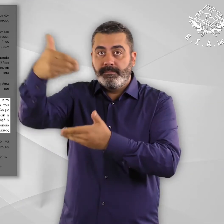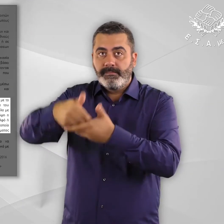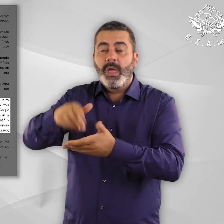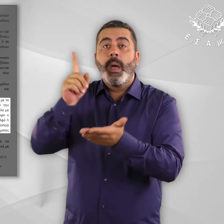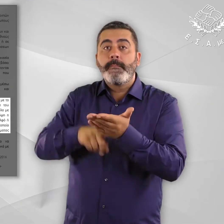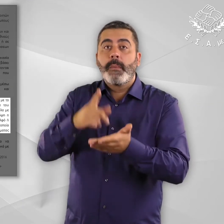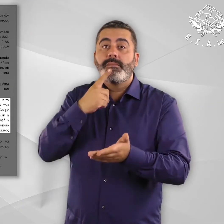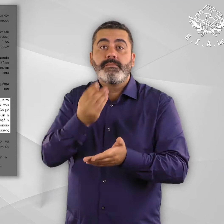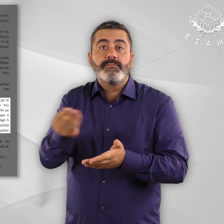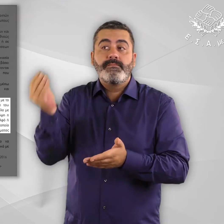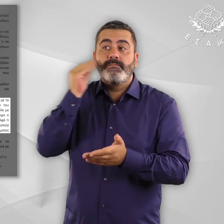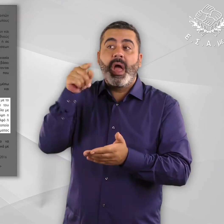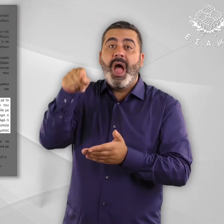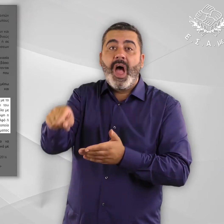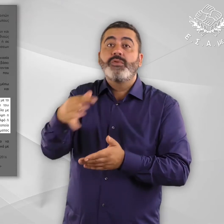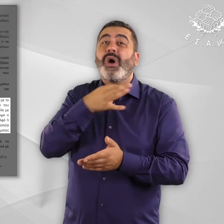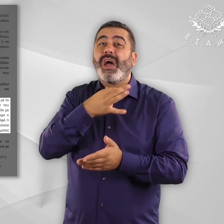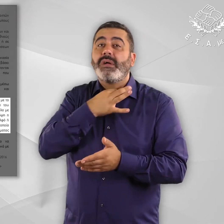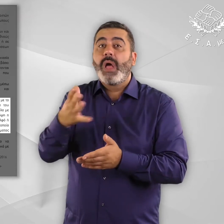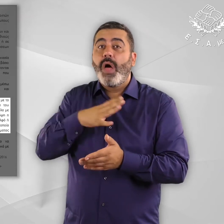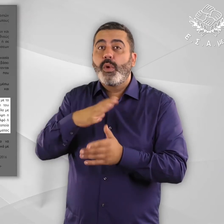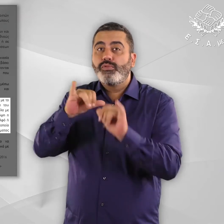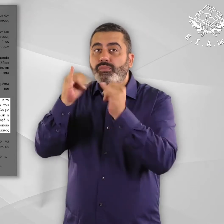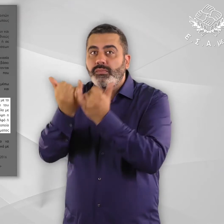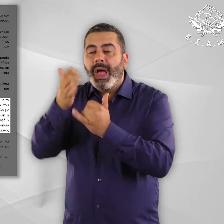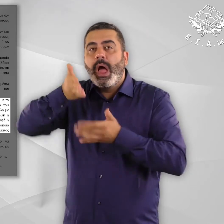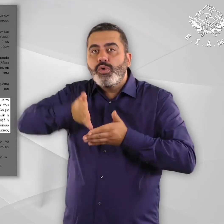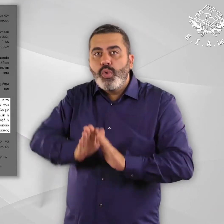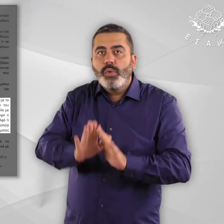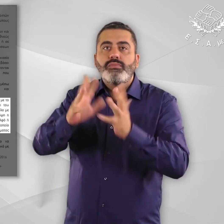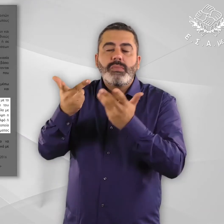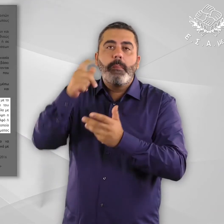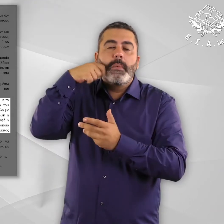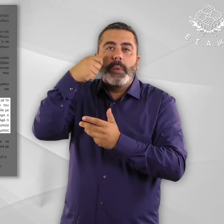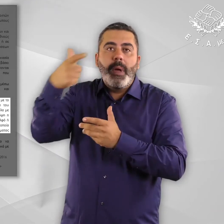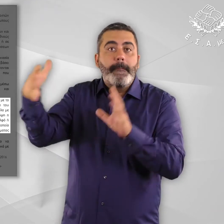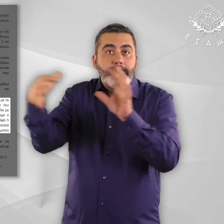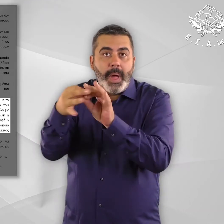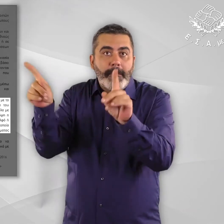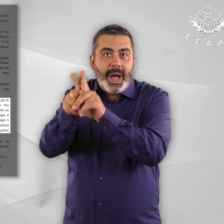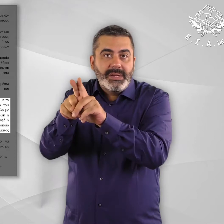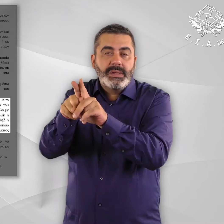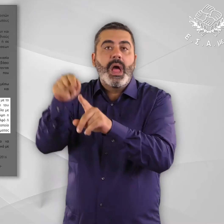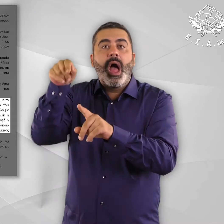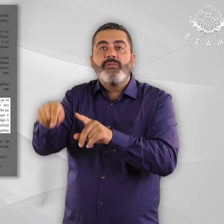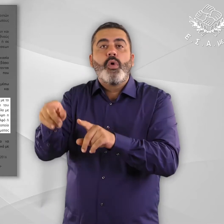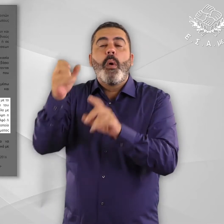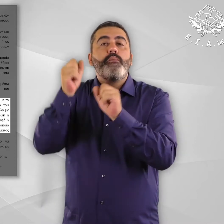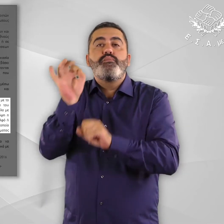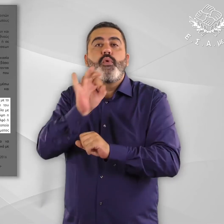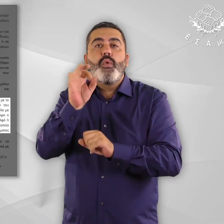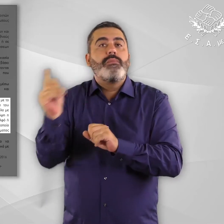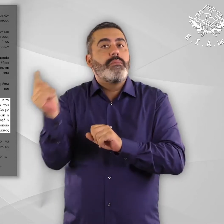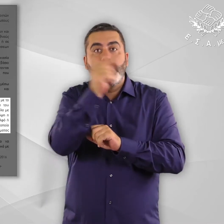εξάρτησης από συγγενικό πρόσωπο, παρένθεση τέκνο, αδελφό ή γονιό κλείνει η παρένθεση που διαμένει νόμιμα σε ένα από τα κράτη